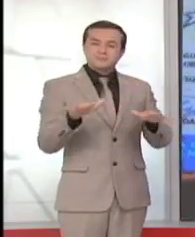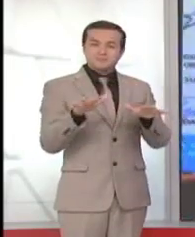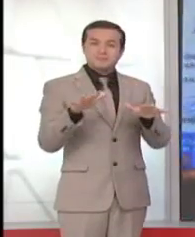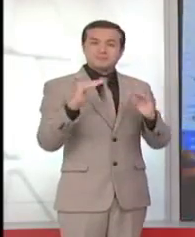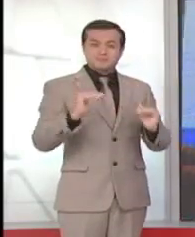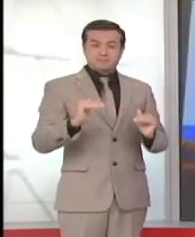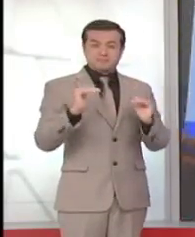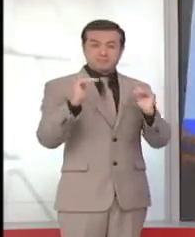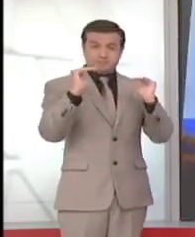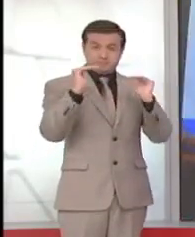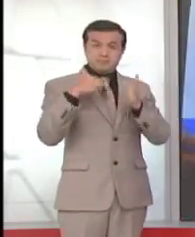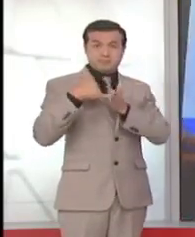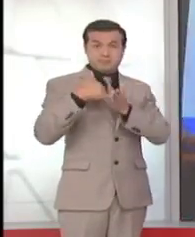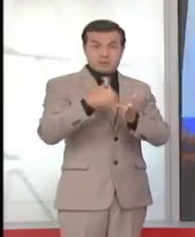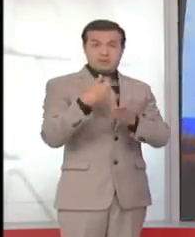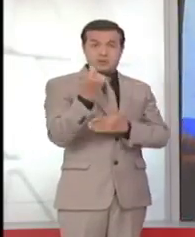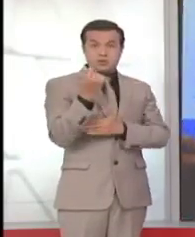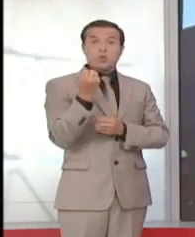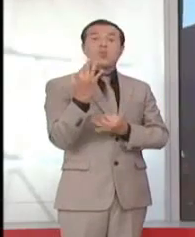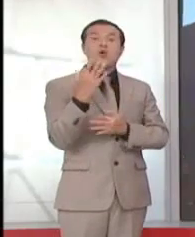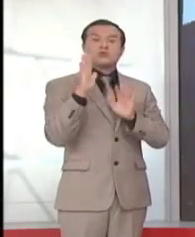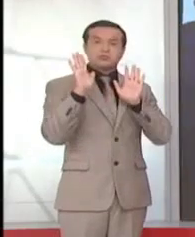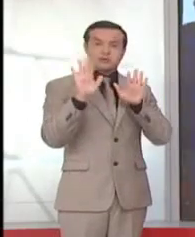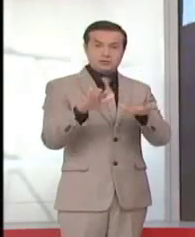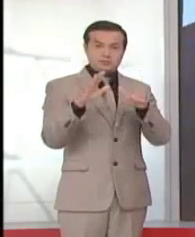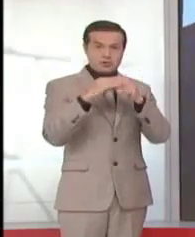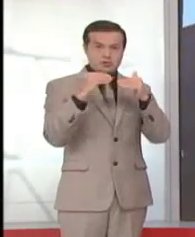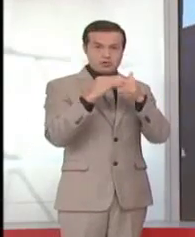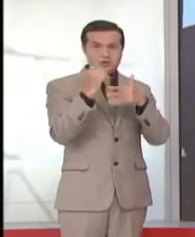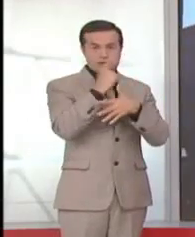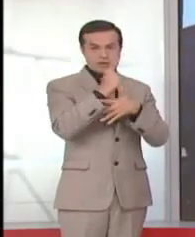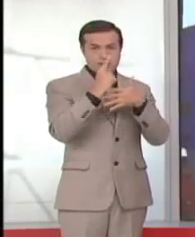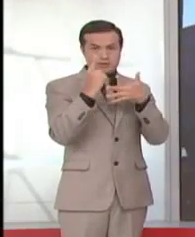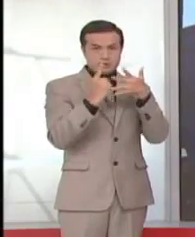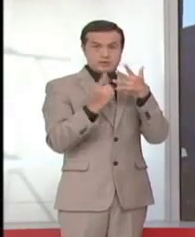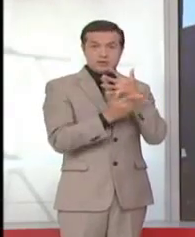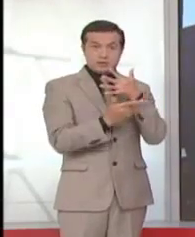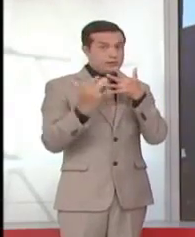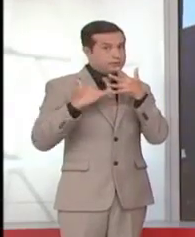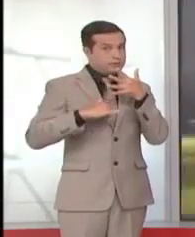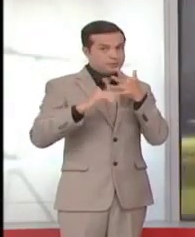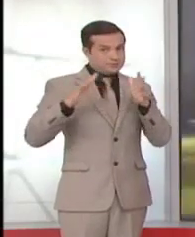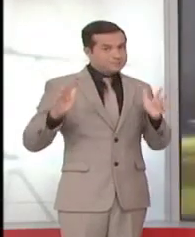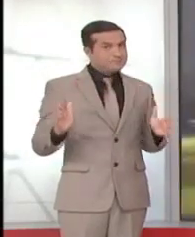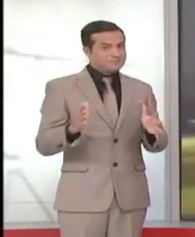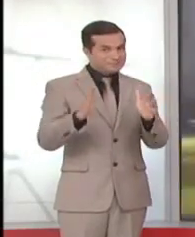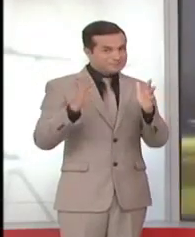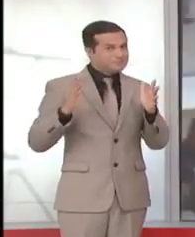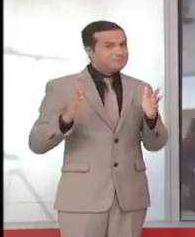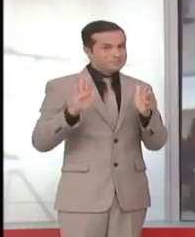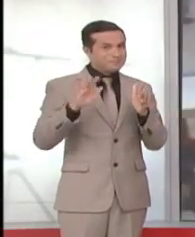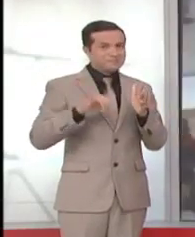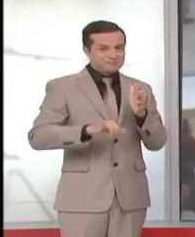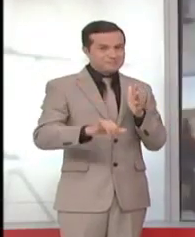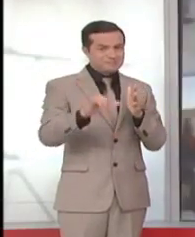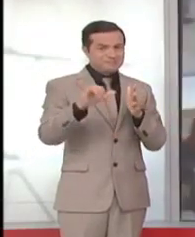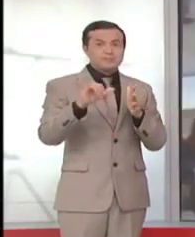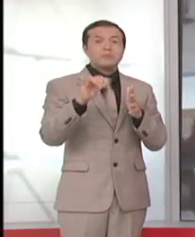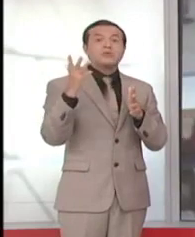recibieron un premio económico de 10 mil dólares cada una que continuará impulsando los procesos que llevan a cabo, siendo el municipio